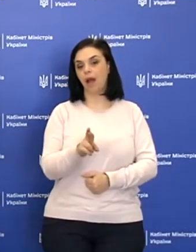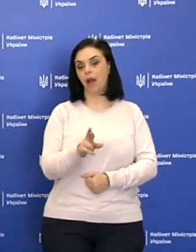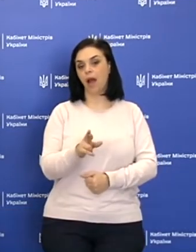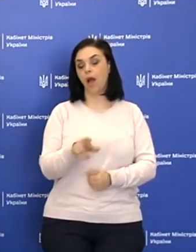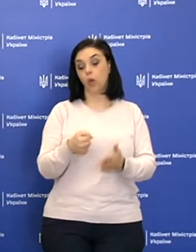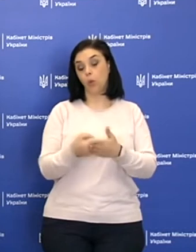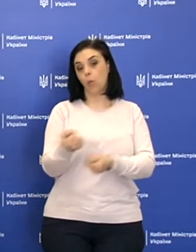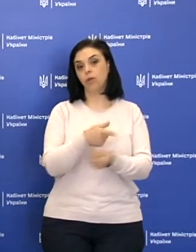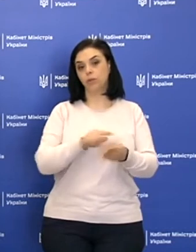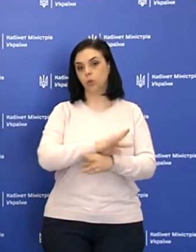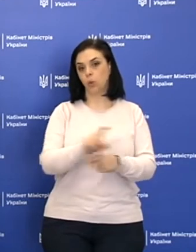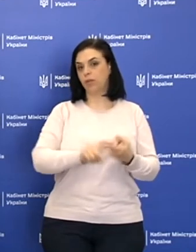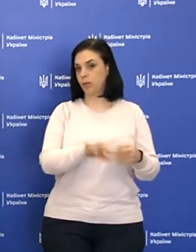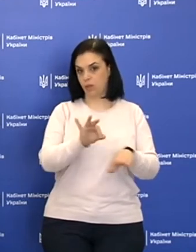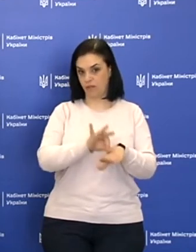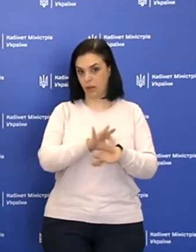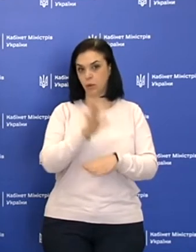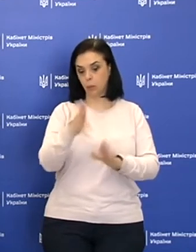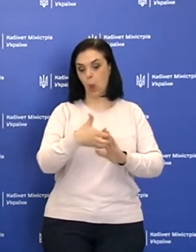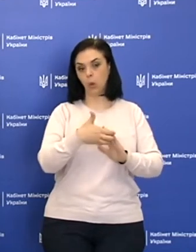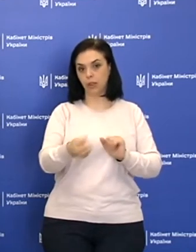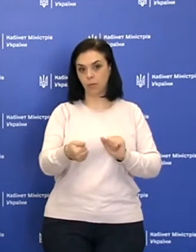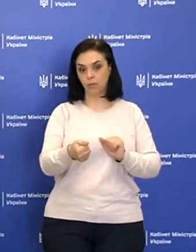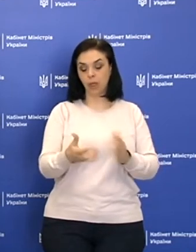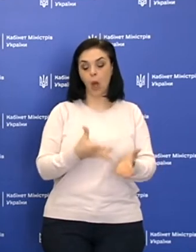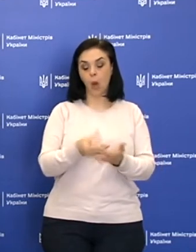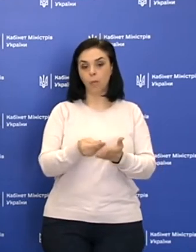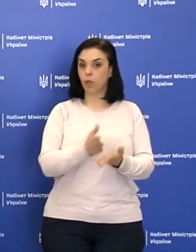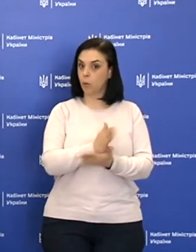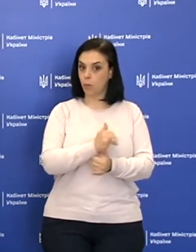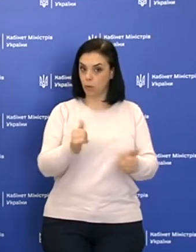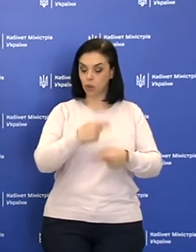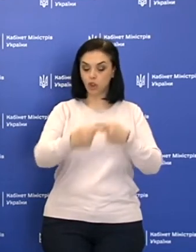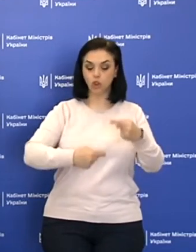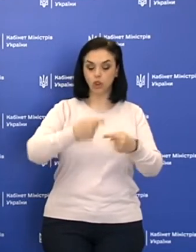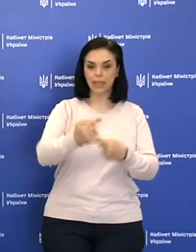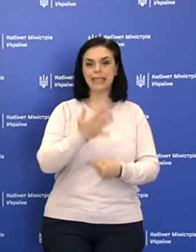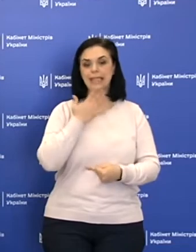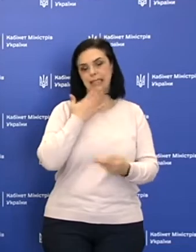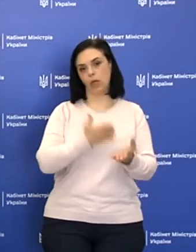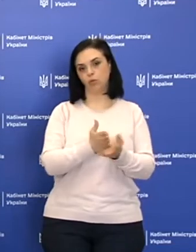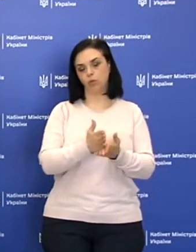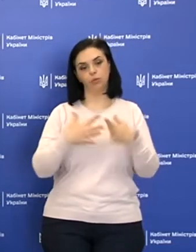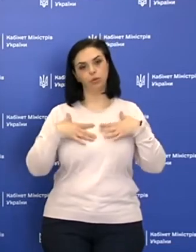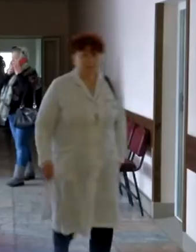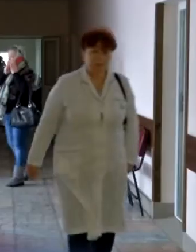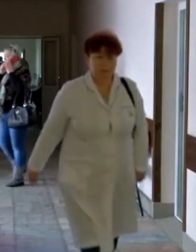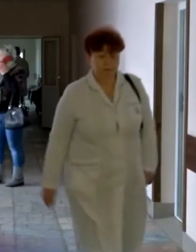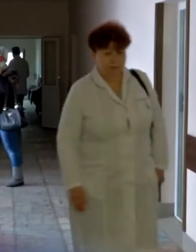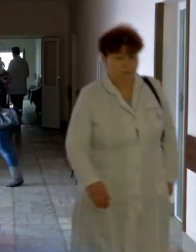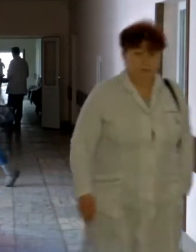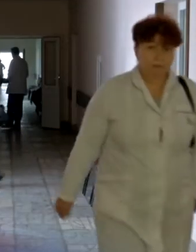боротьби з коронавірусною інфекцією, будуть отримувати оплату послуг через Національну службу здоров'я України.